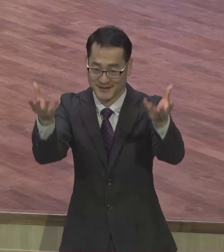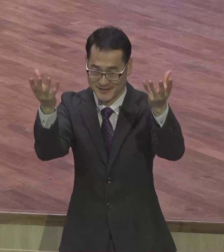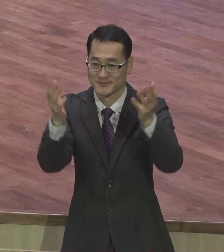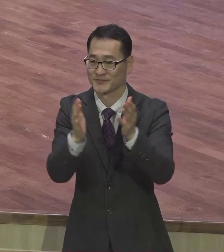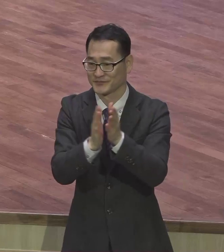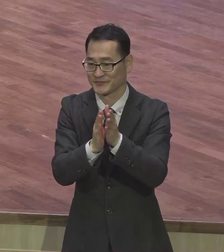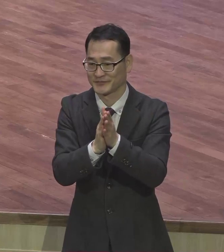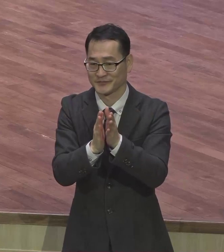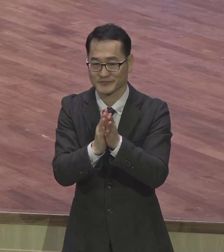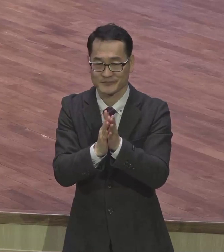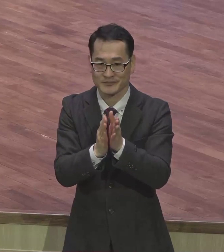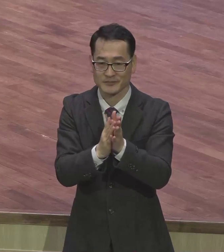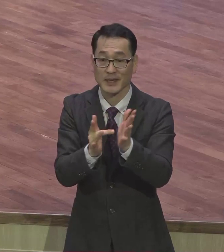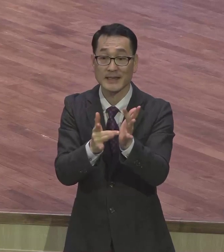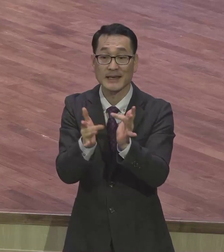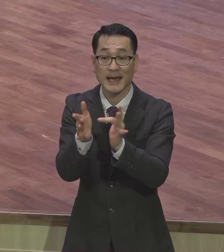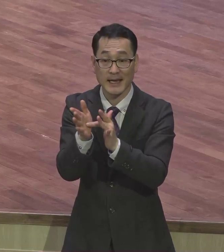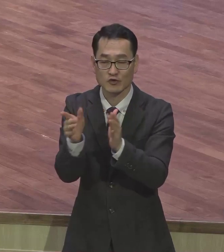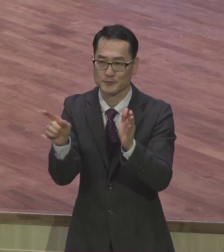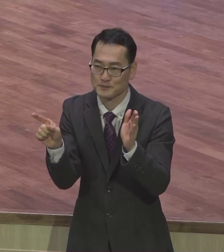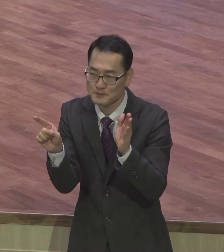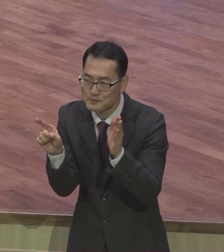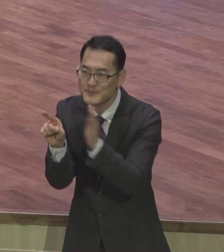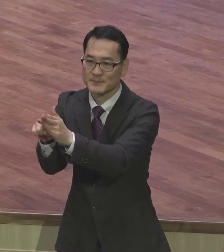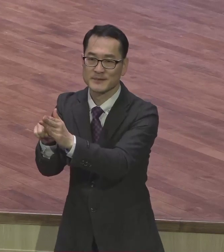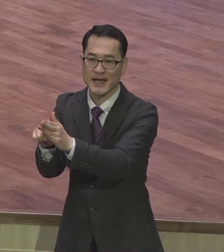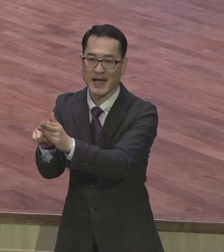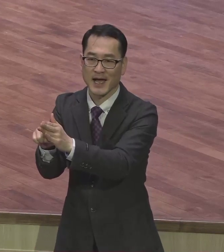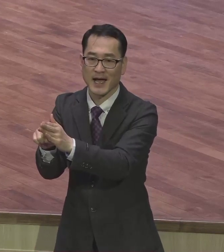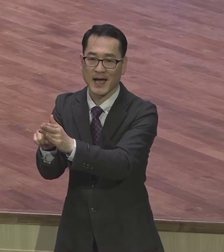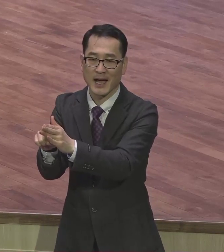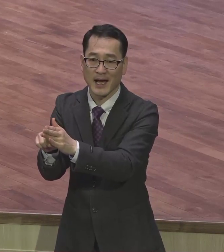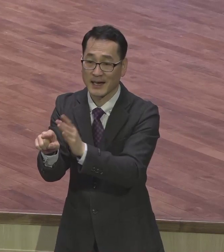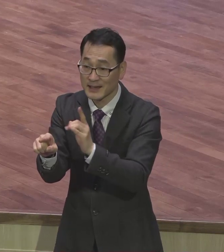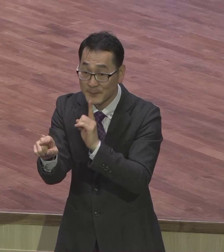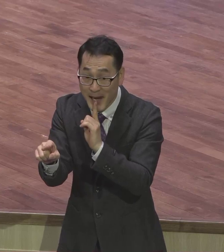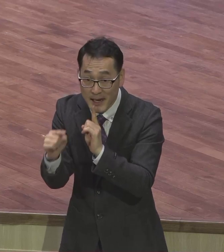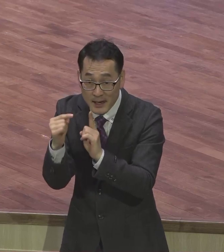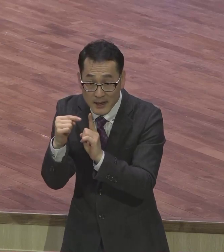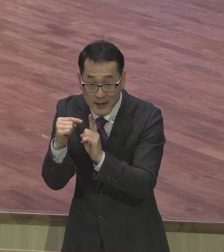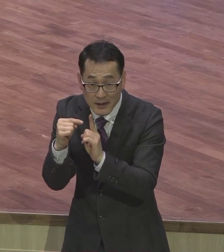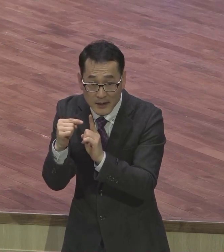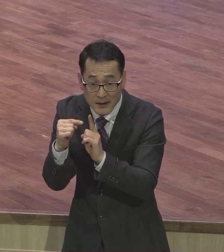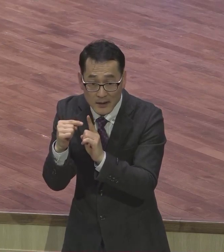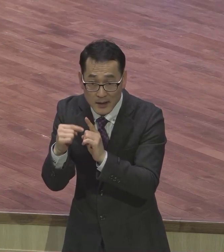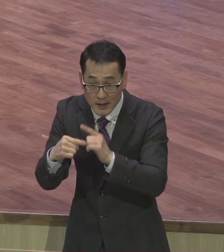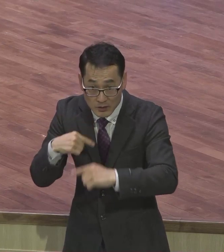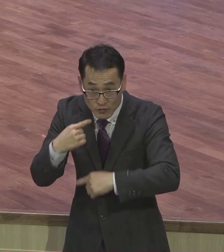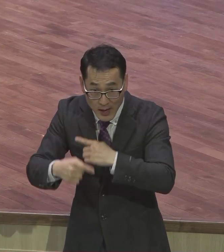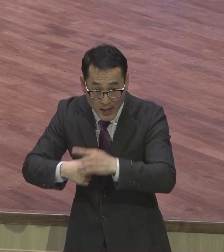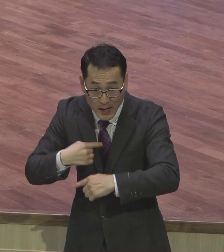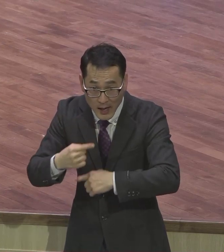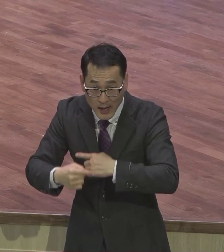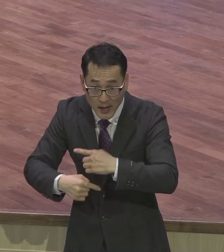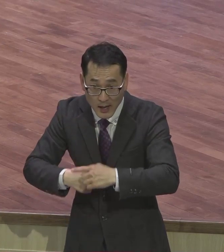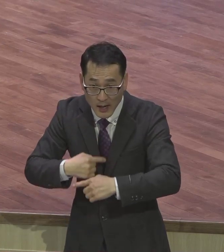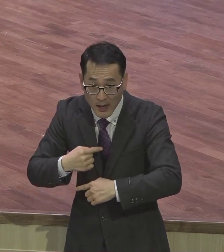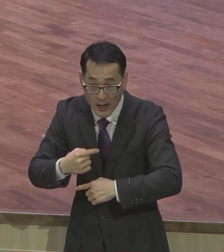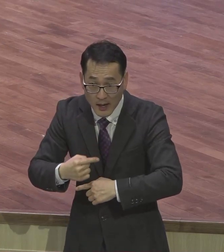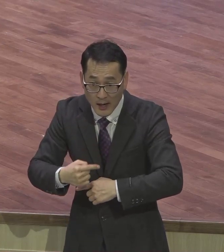예수를 믿습니다 라고 하는 이 한마디는 시간도 필요 없어요 간단히 단어 자체도